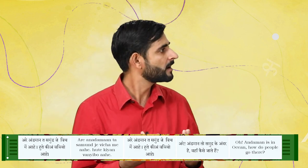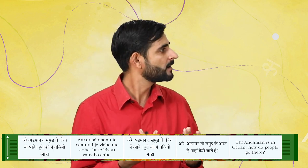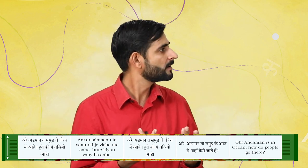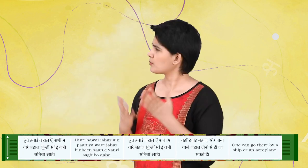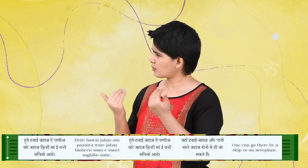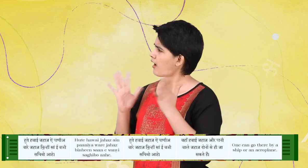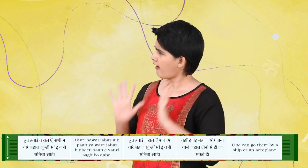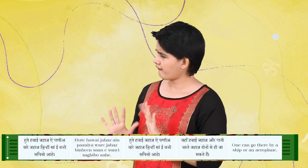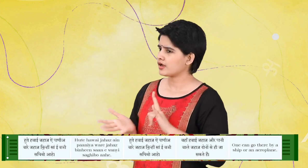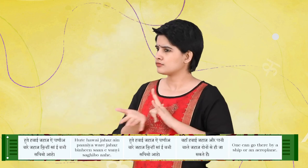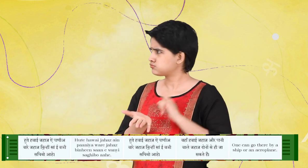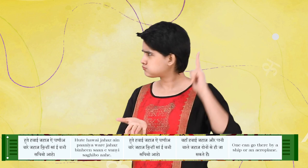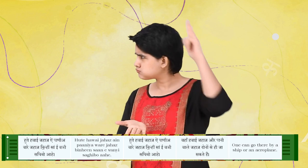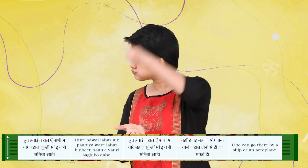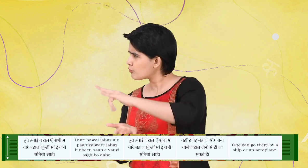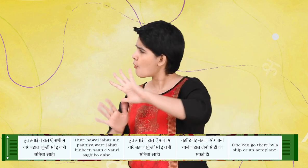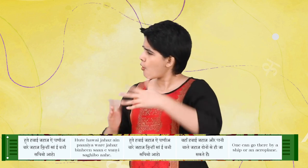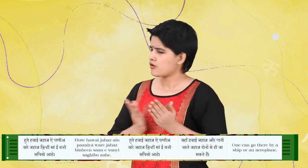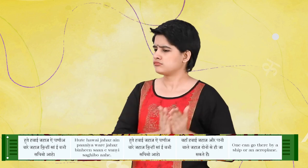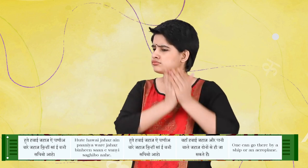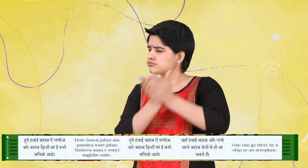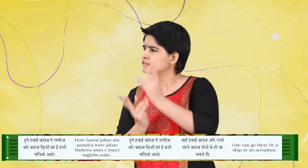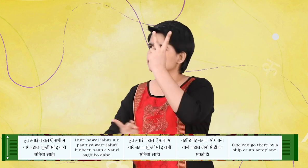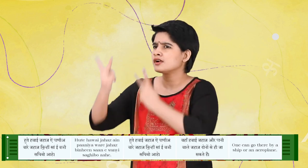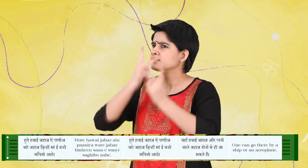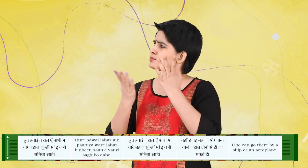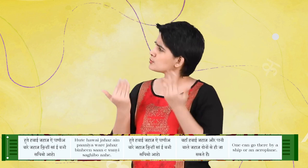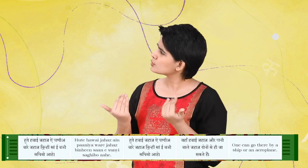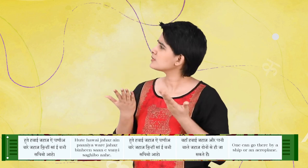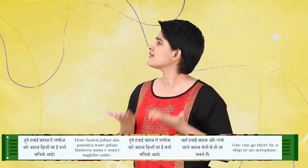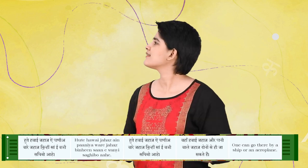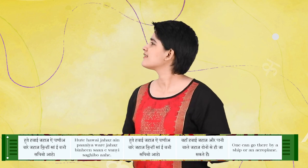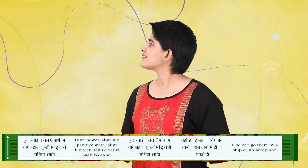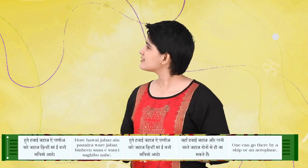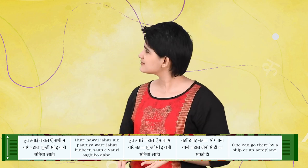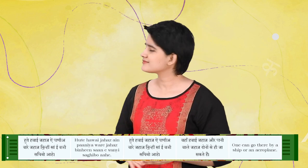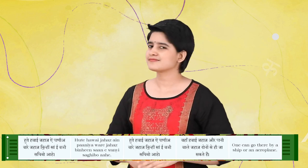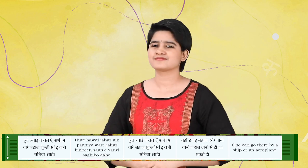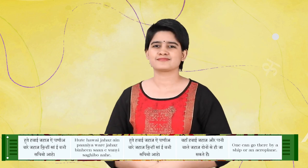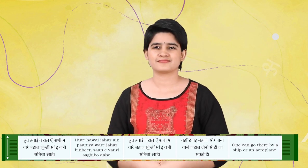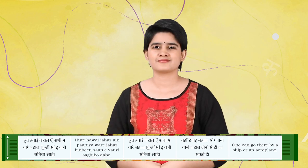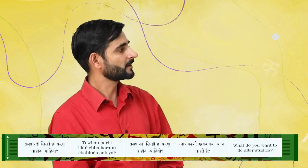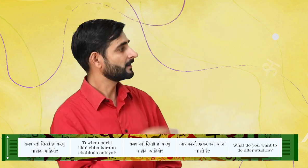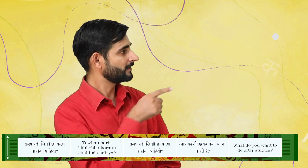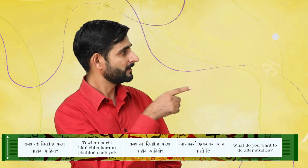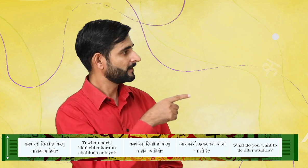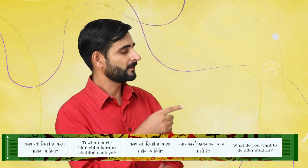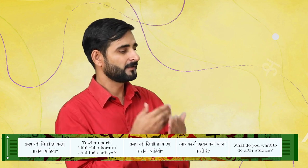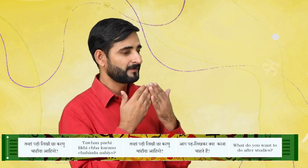हुते हवाई जहाज ए पाड़िये वारे जहाज बिनिये साही वनी सगवो आहे, तबहां पड़ी